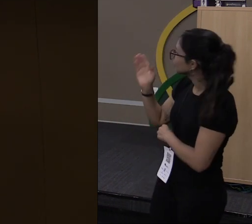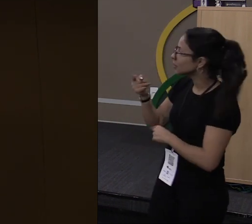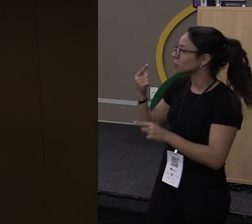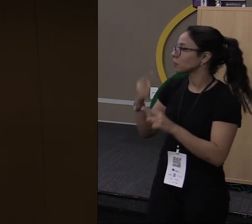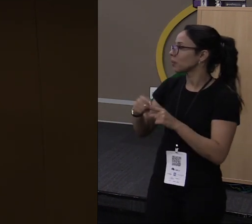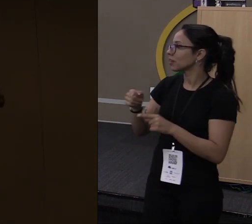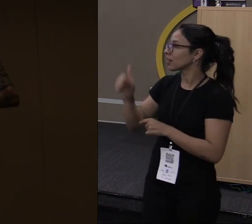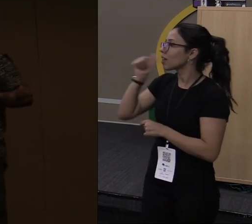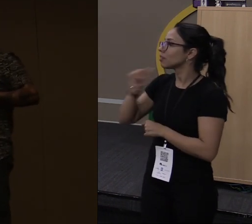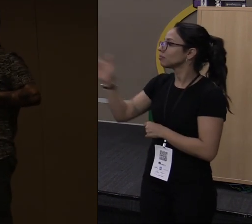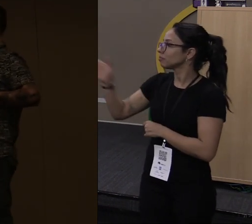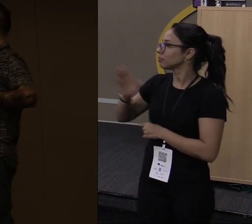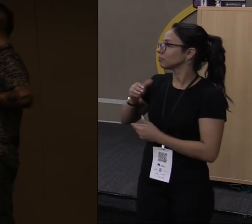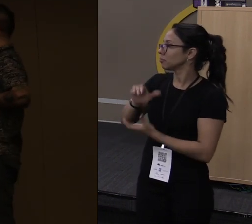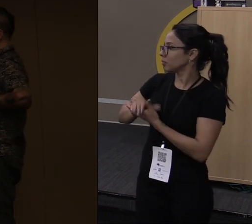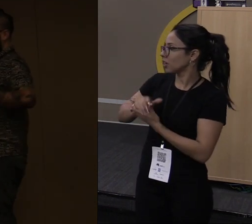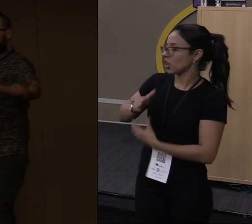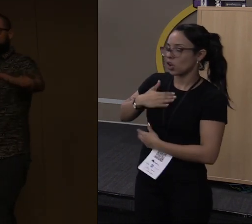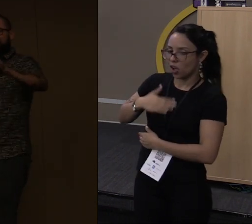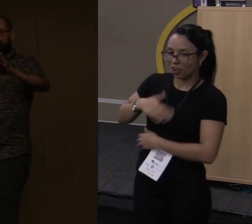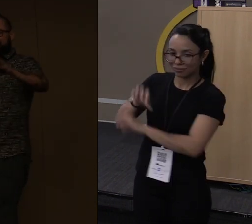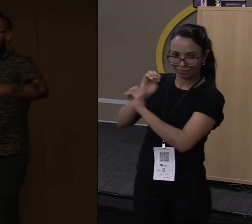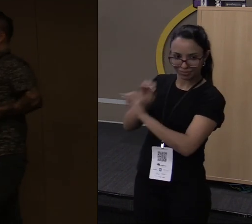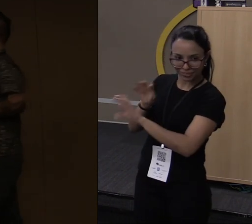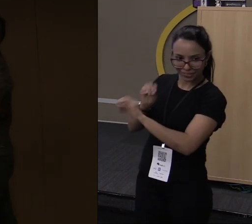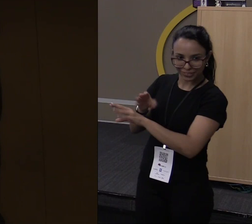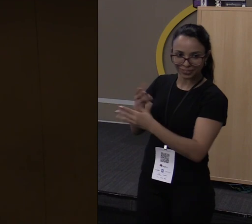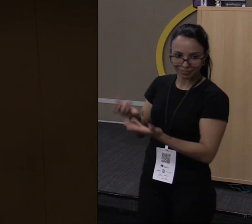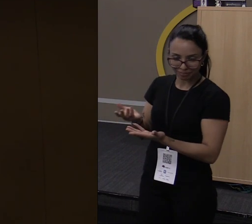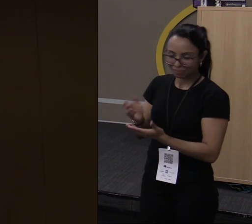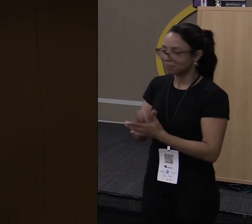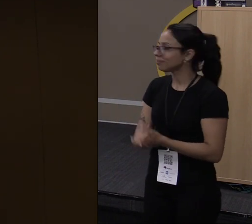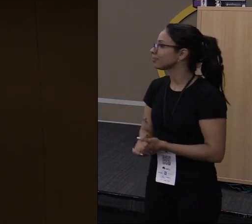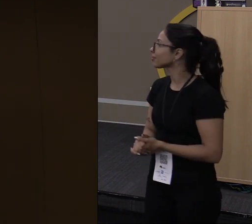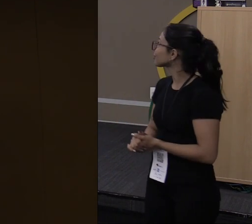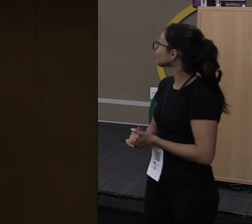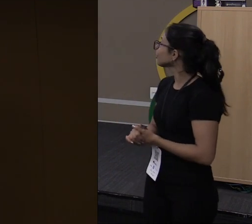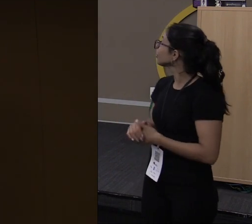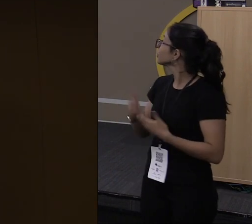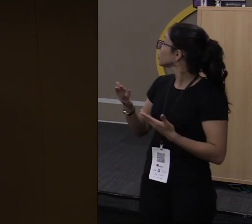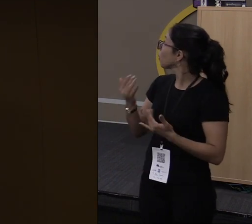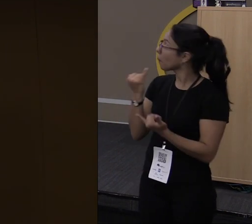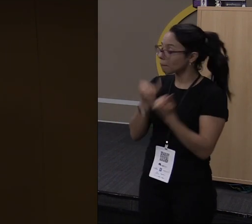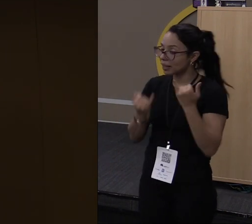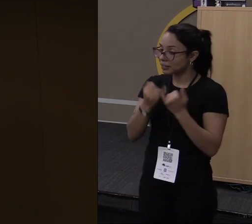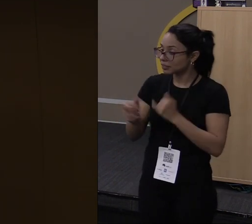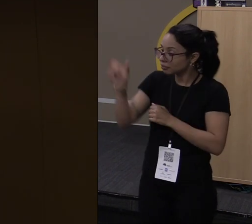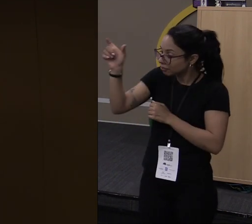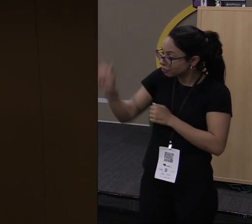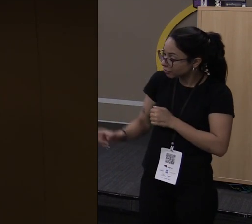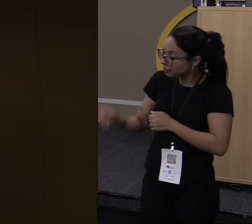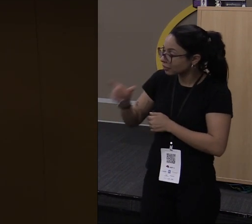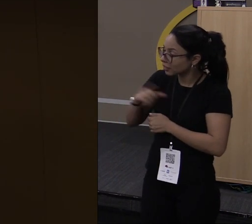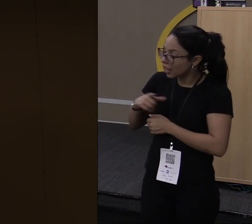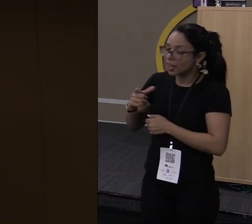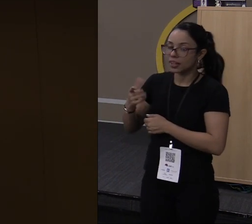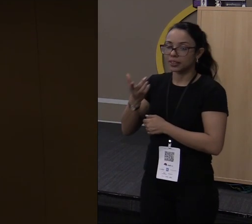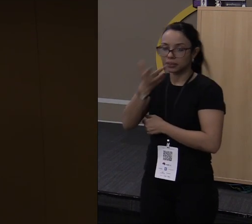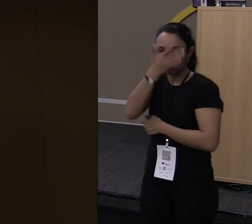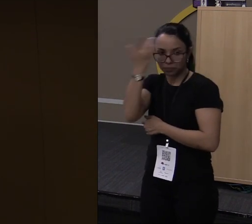e ela fez eu aprender a jogar. Munchkin é parecido. Só que você tem aqui também um personagem,